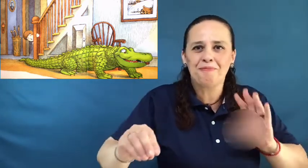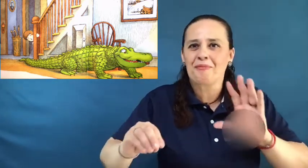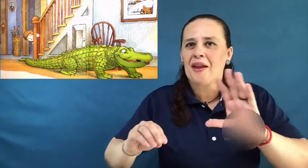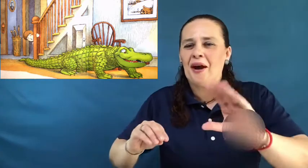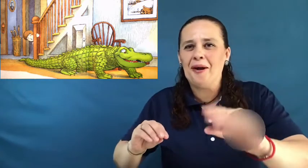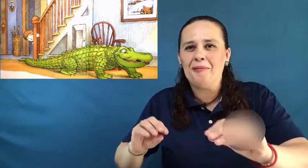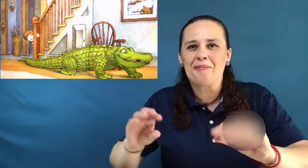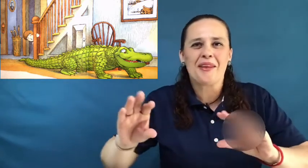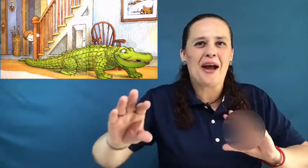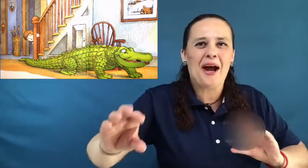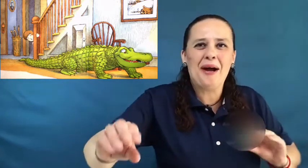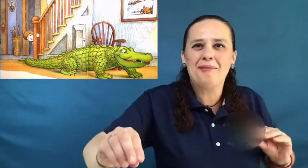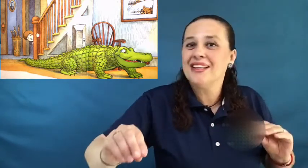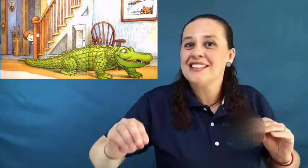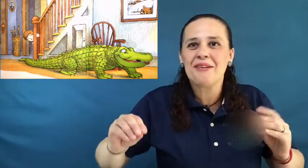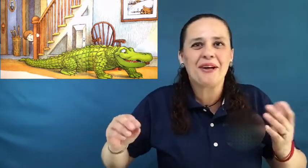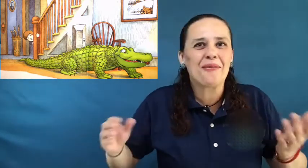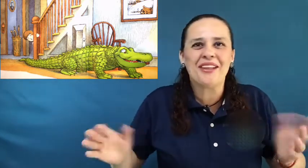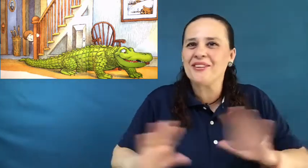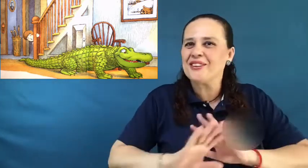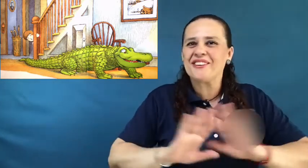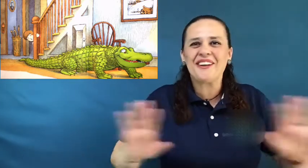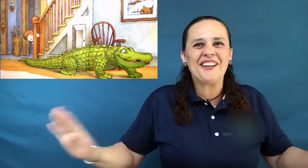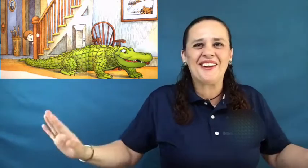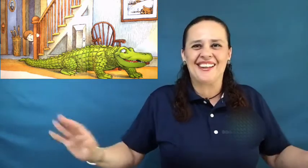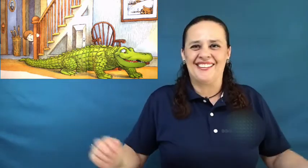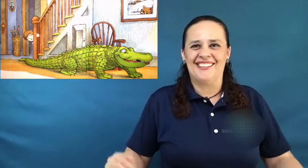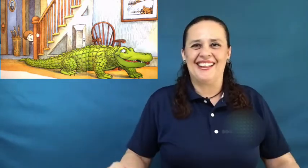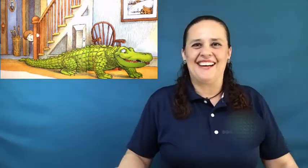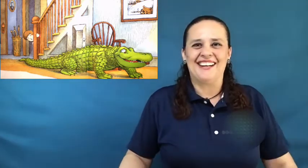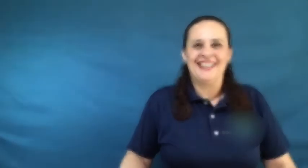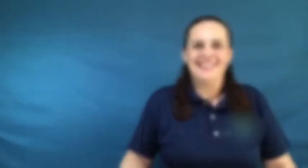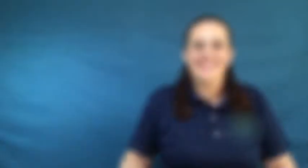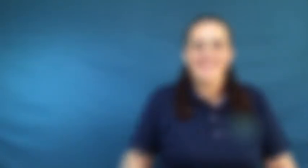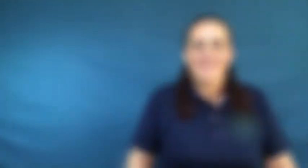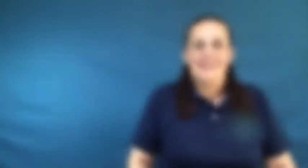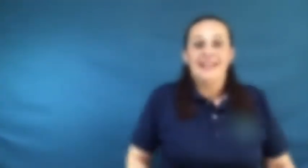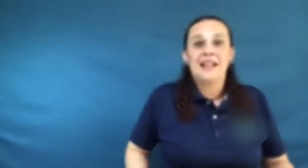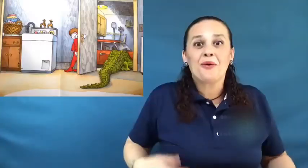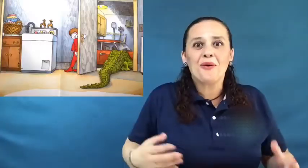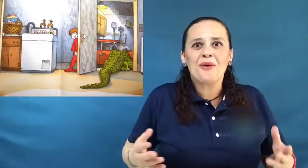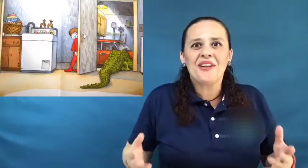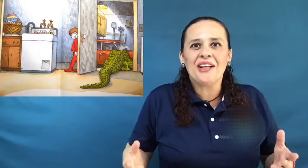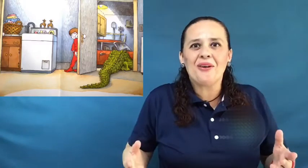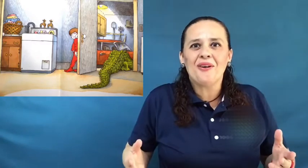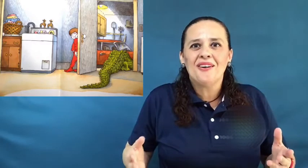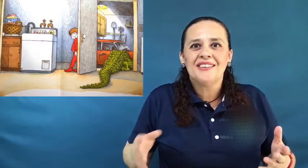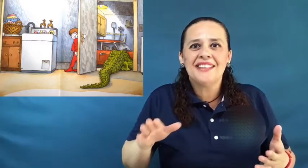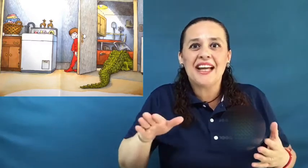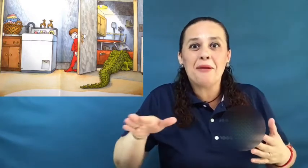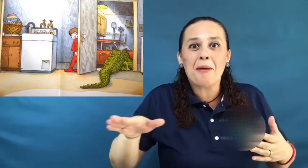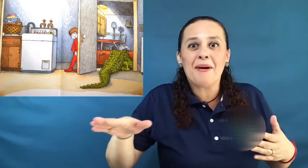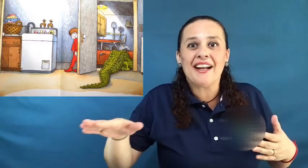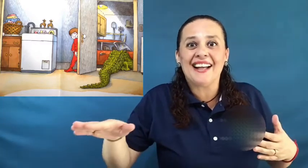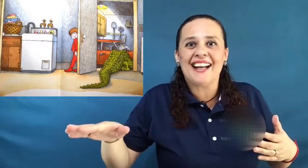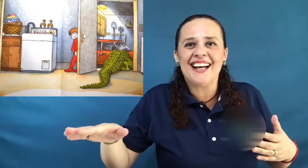¡Am! ¡Am! Se iba comiendo todo lo que encontraba. El cocodrilo ya iba para el garage.